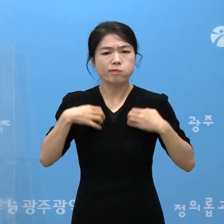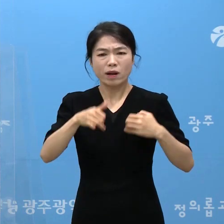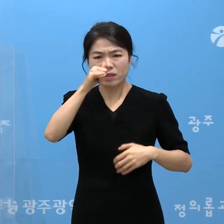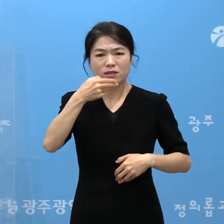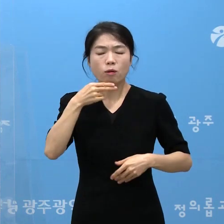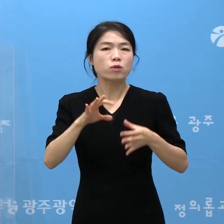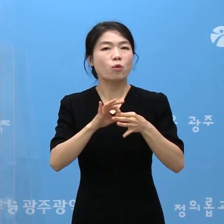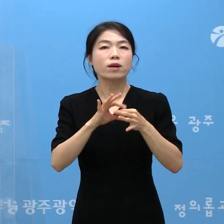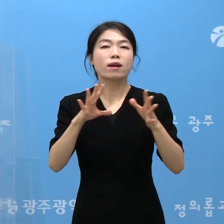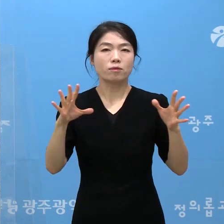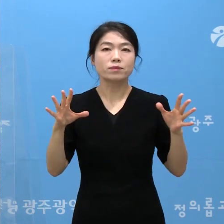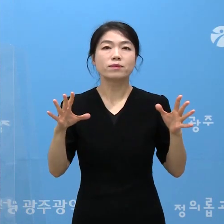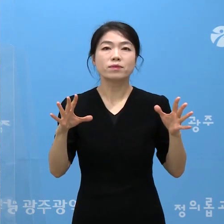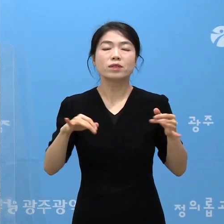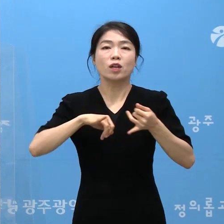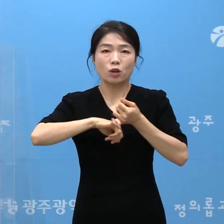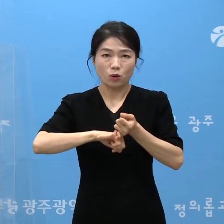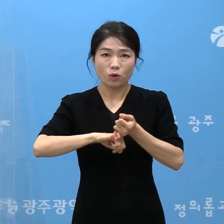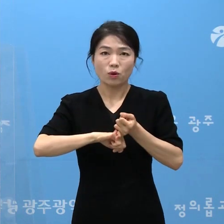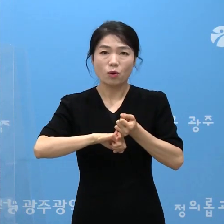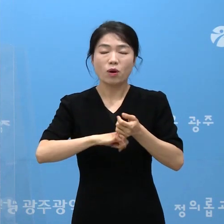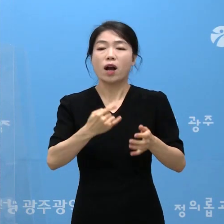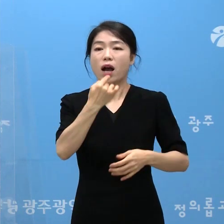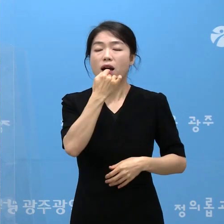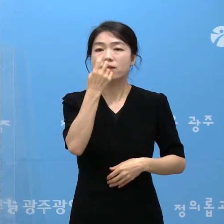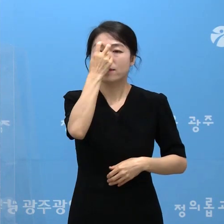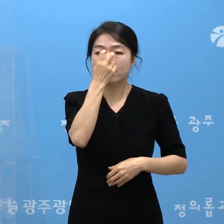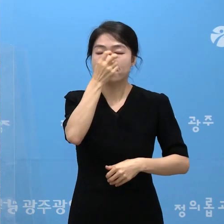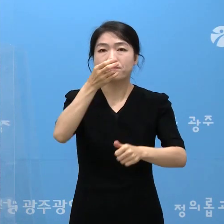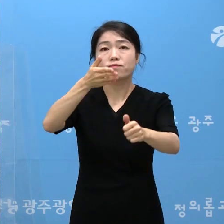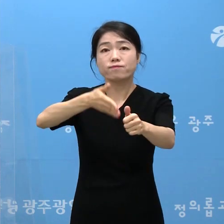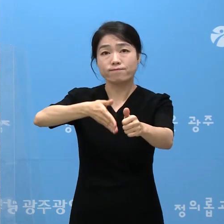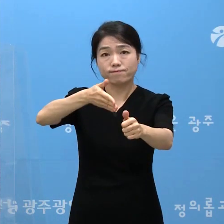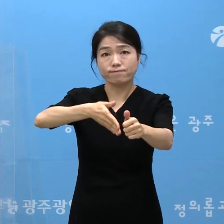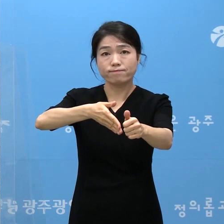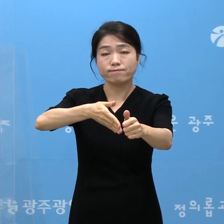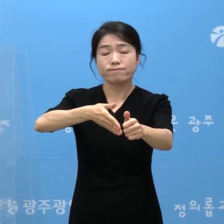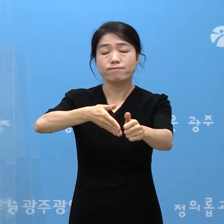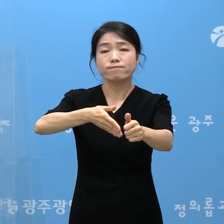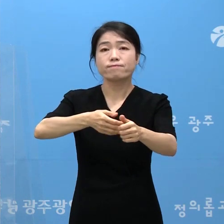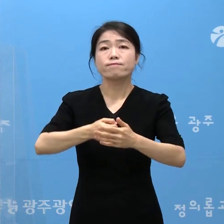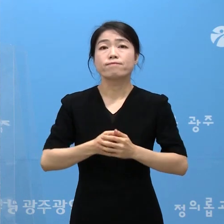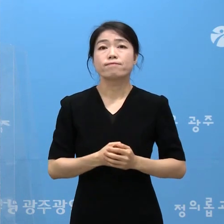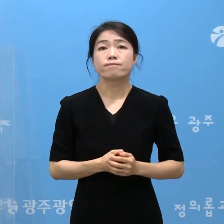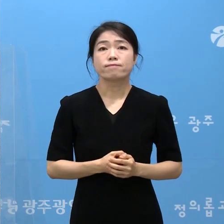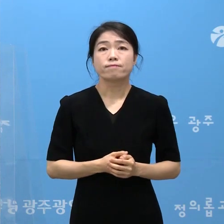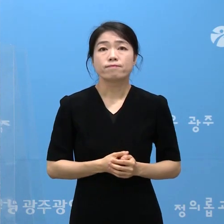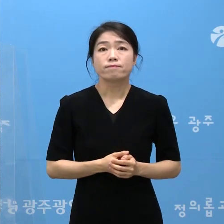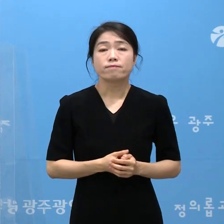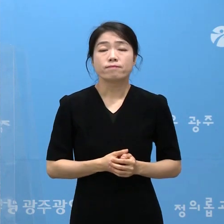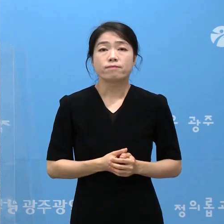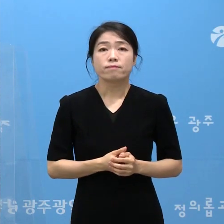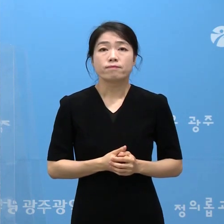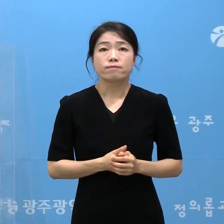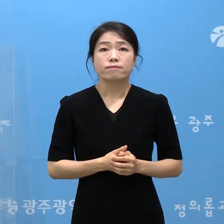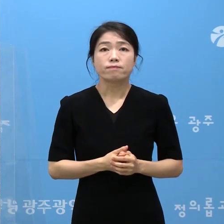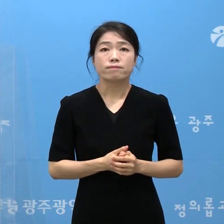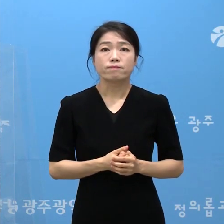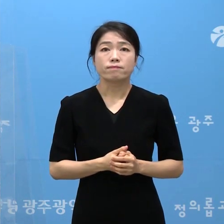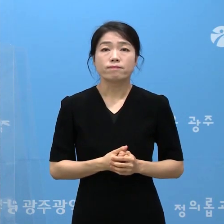여부에 상관없이 반드시 진단 검사를 받아주실 것을 다시 한 번 강복하게 요청드립니다.